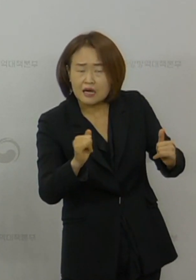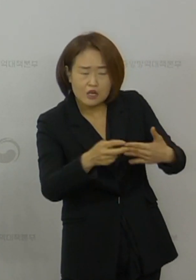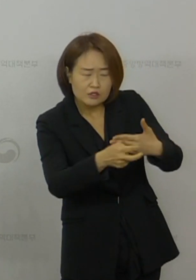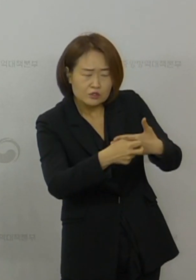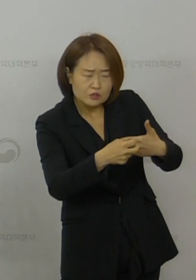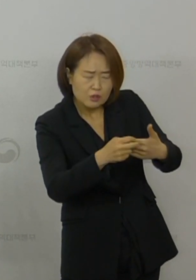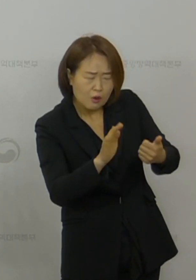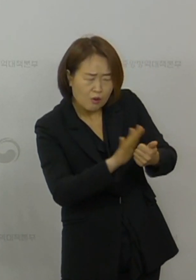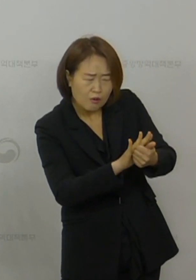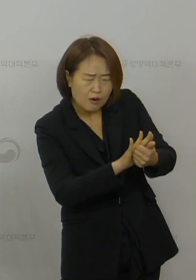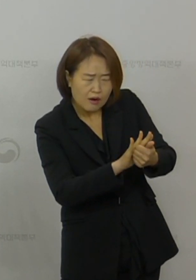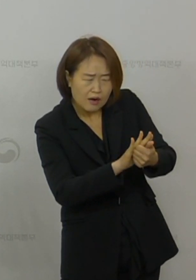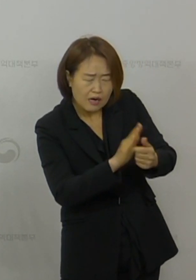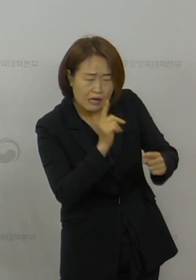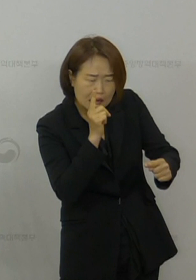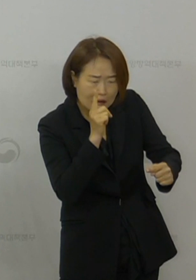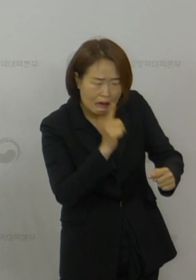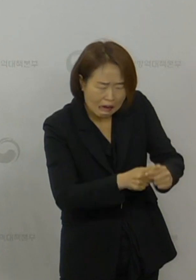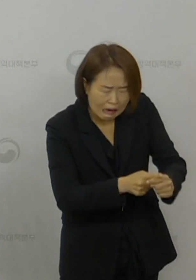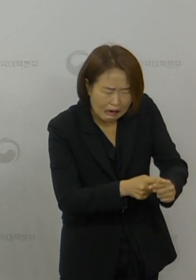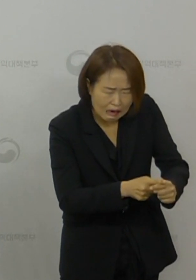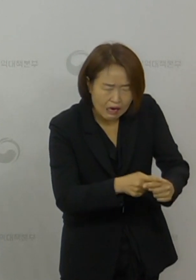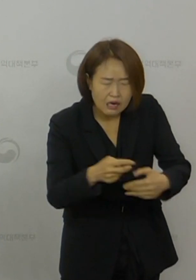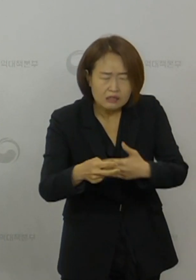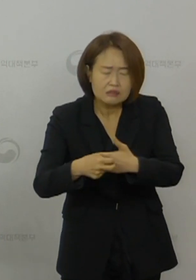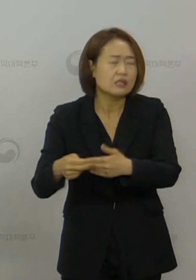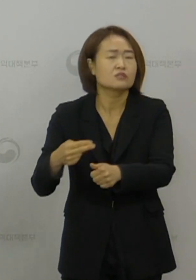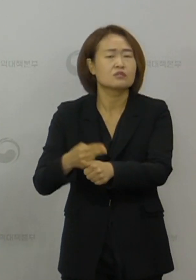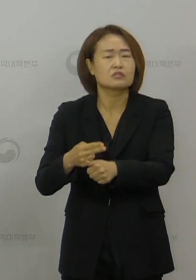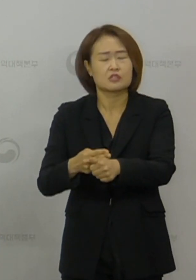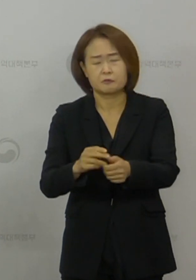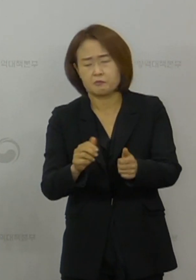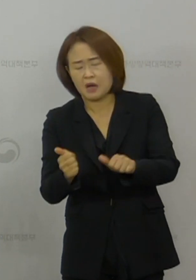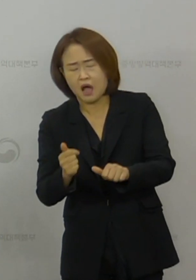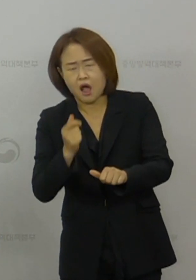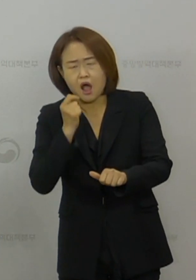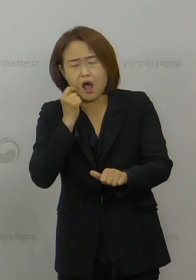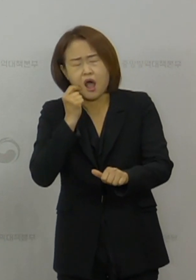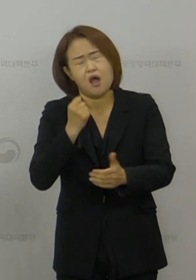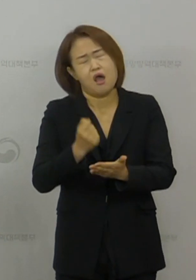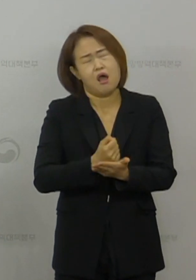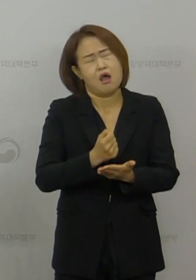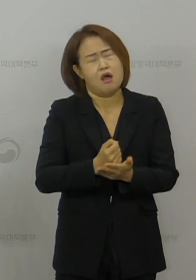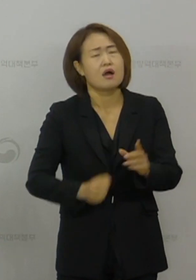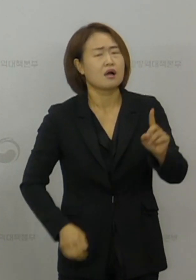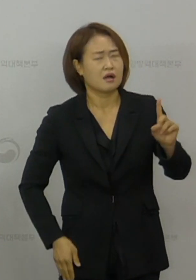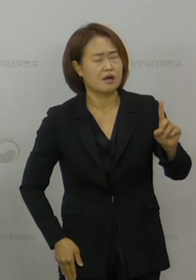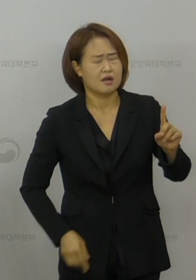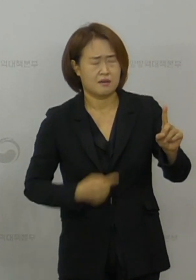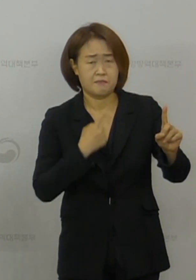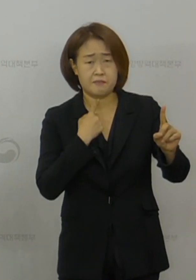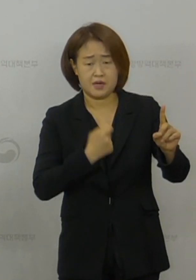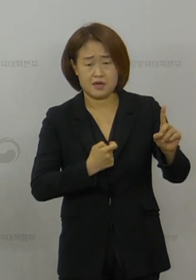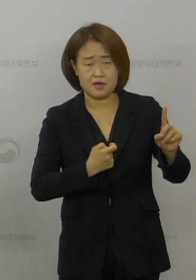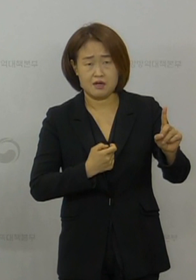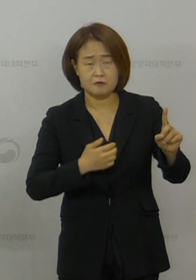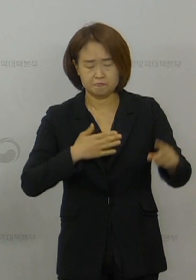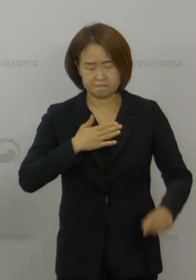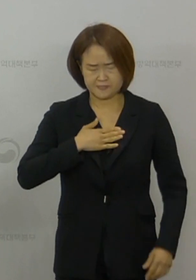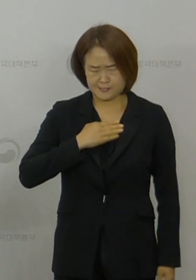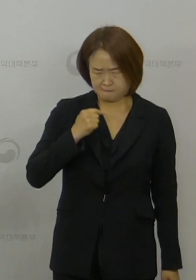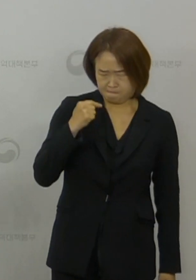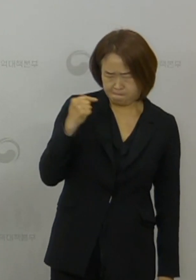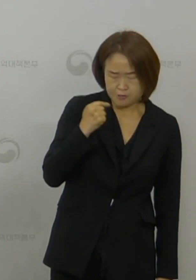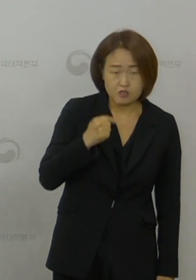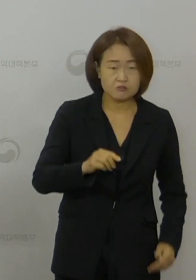감염된 의료인께서 희생되는 안타까운 일이 있었습니다. 자신에게는 엄격하고